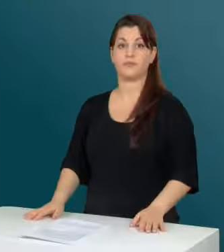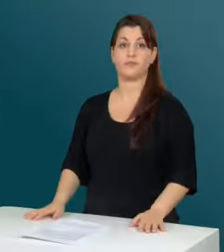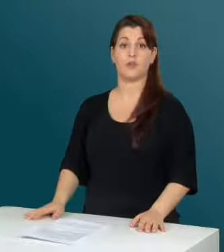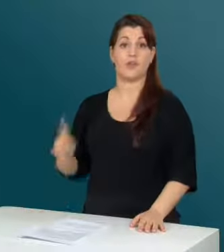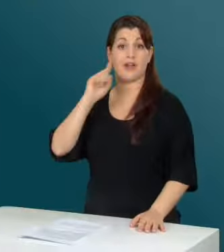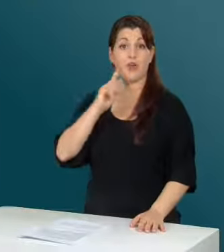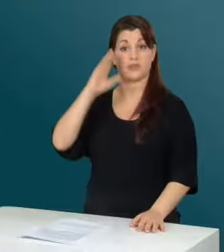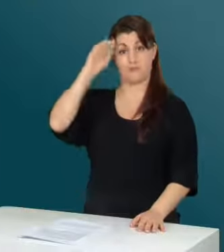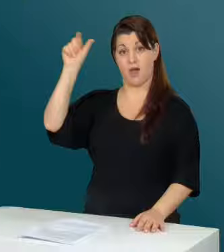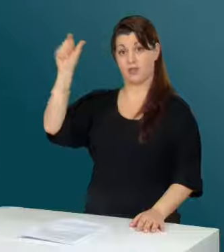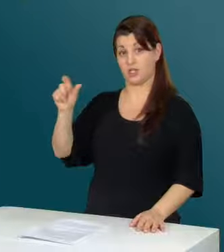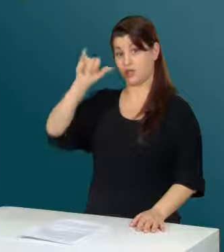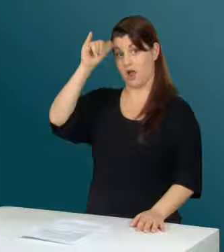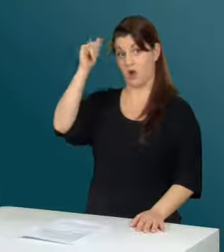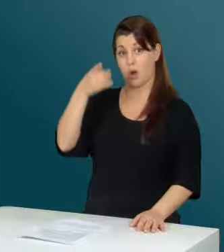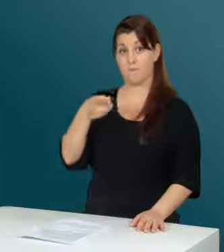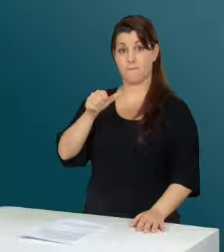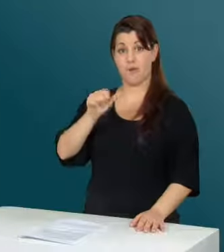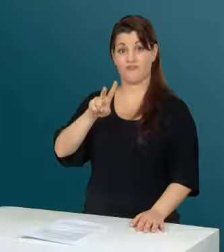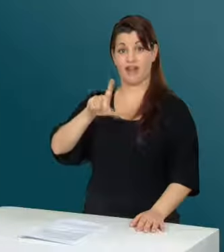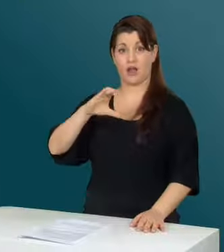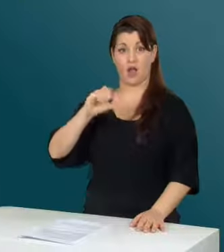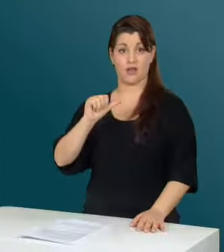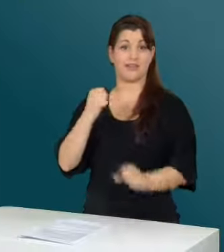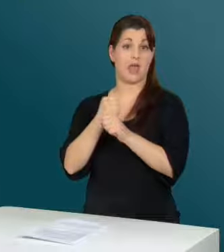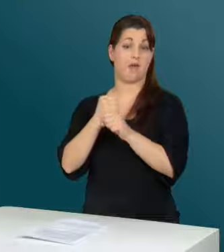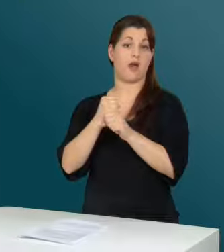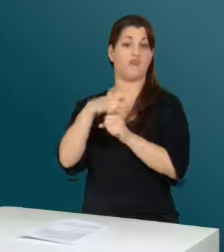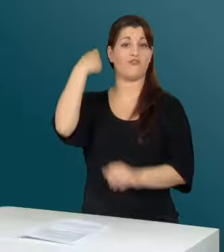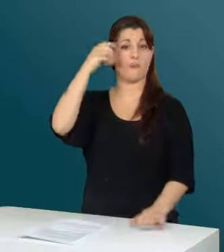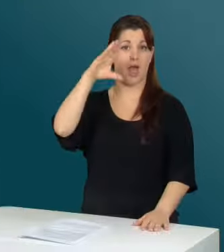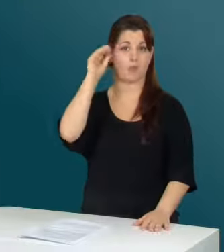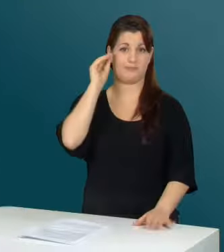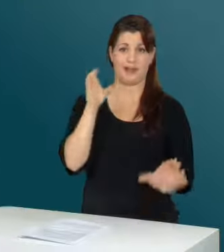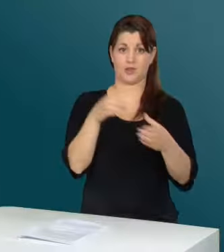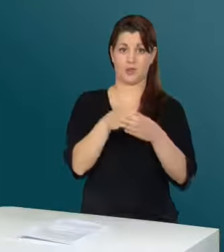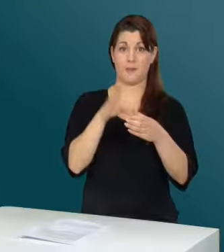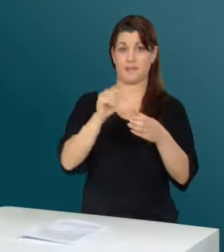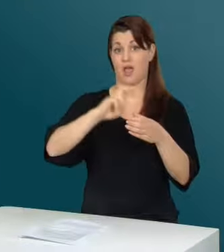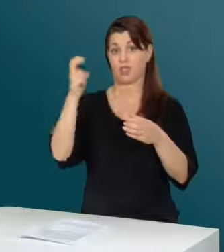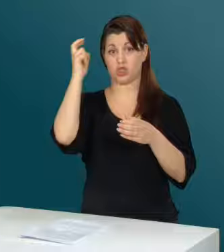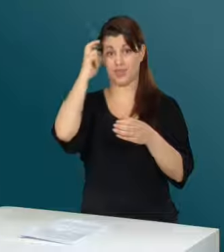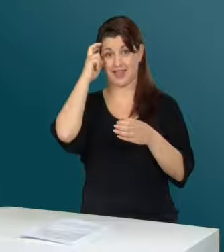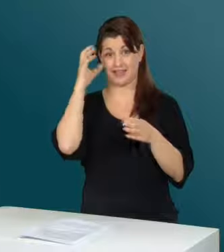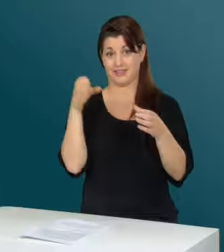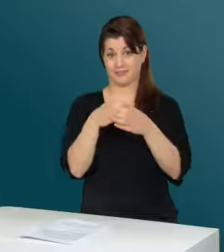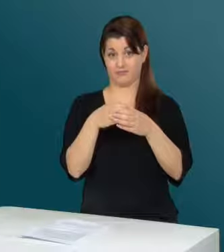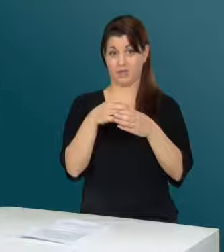Der Gehörlose Stanko Pavlitsa erarbeitete in seiner Filmausbildung mit anderen Studierenden zusammen das